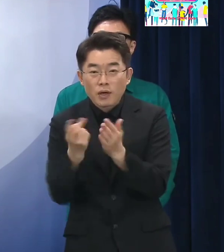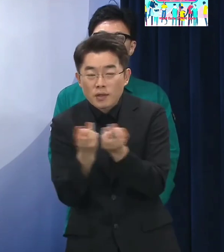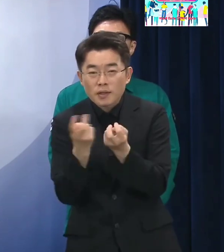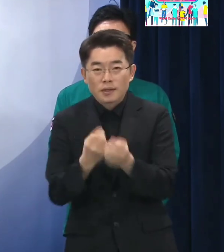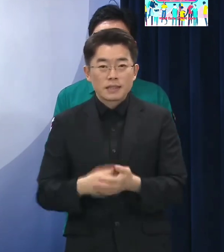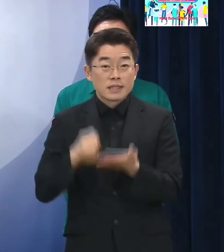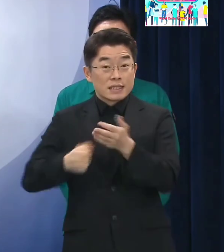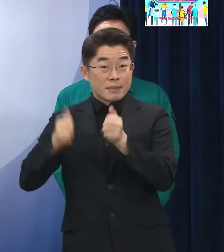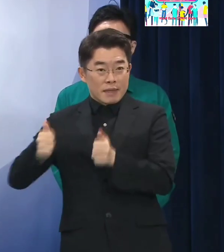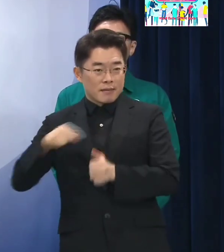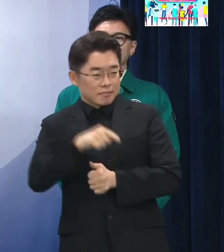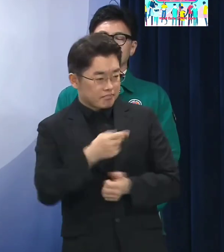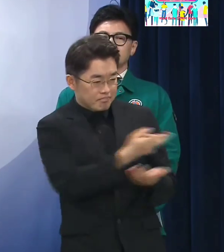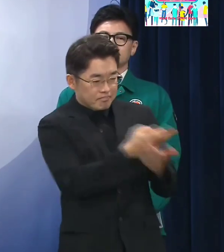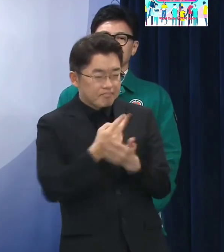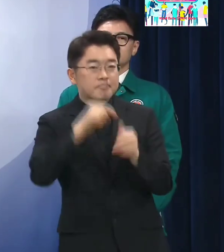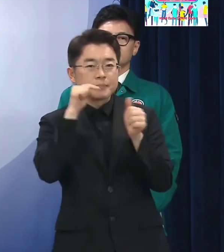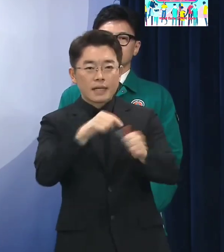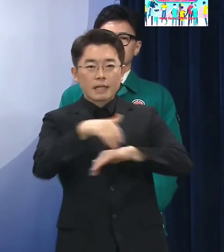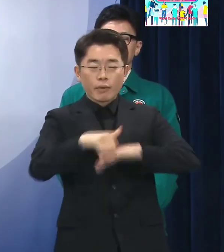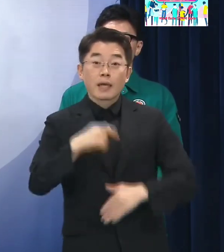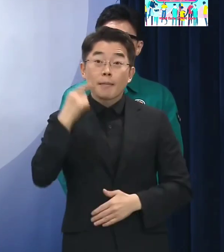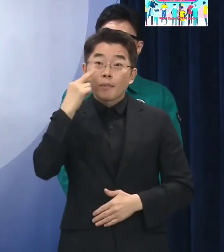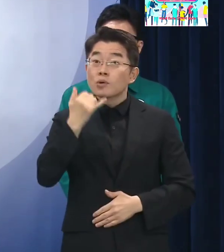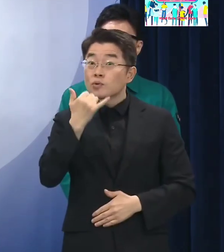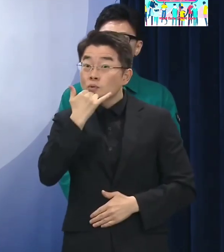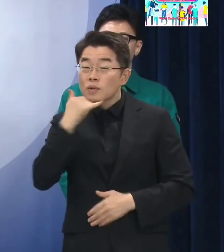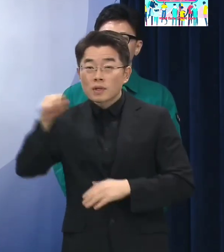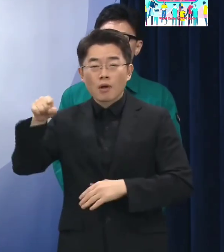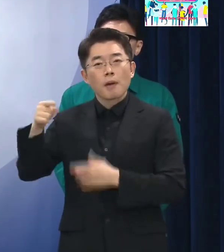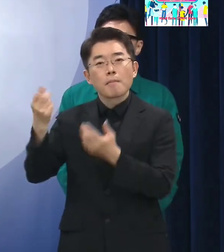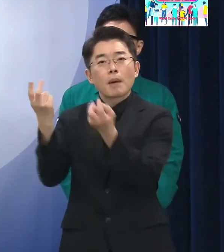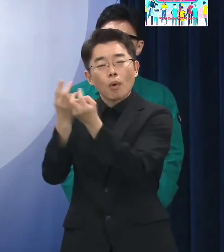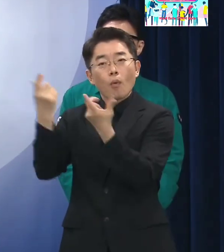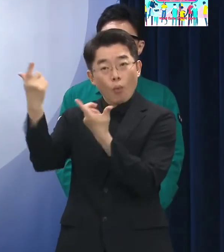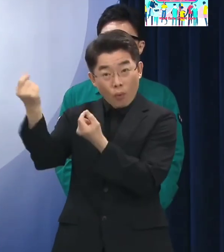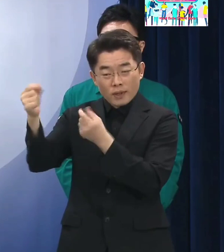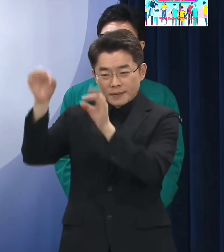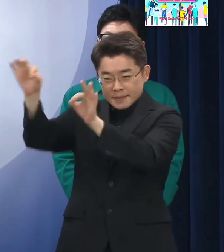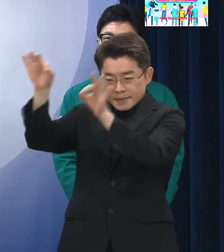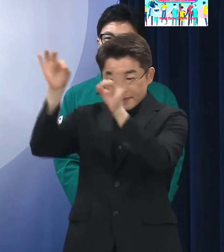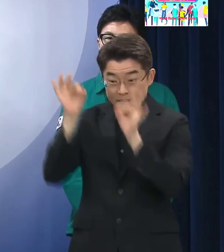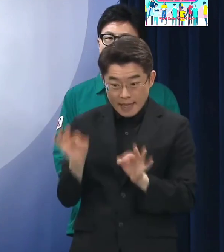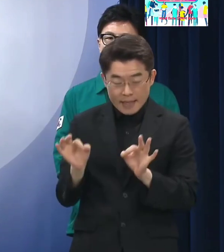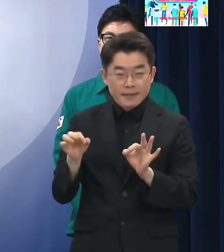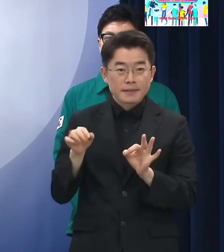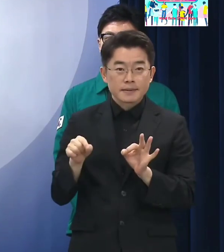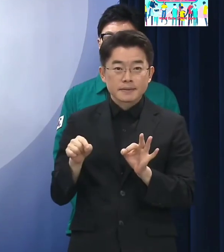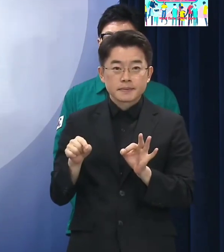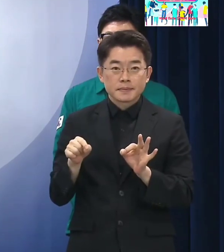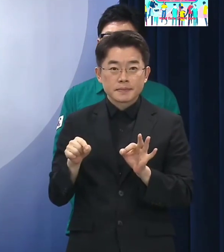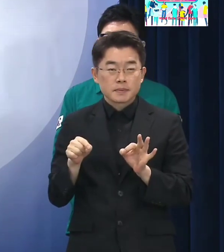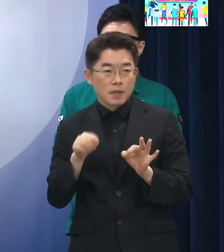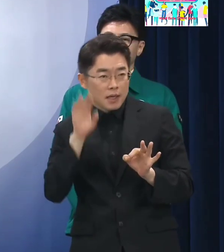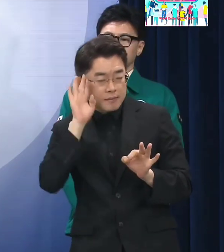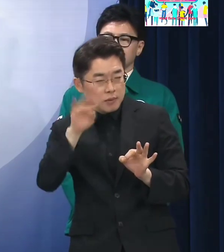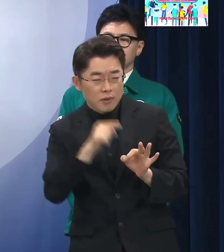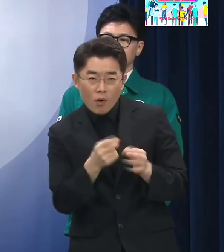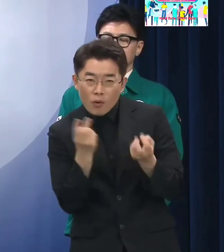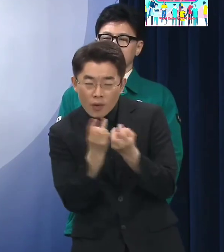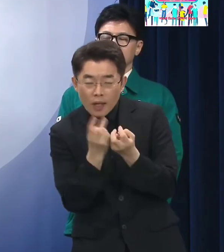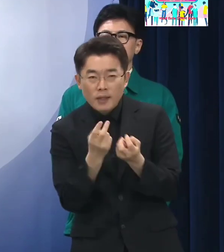미국과 독일에서도 유사한 제도가 있기 때문에 그 제도를 보고 저희가 판단을 하겠습니다